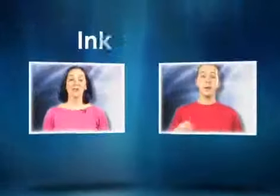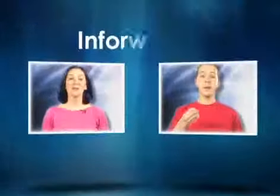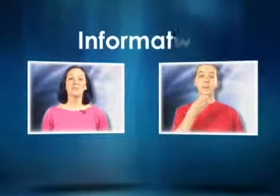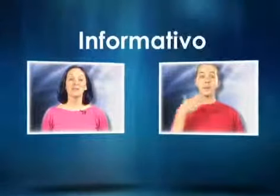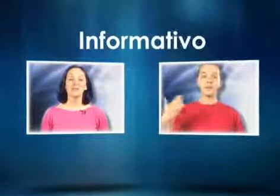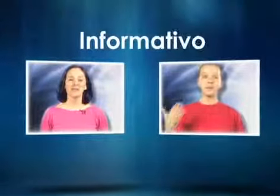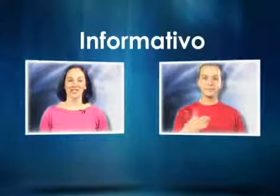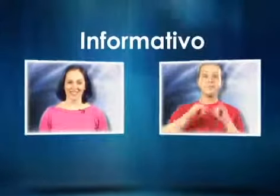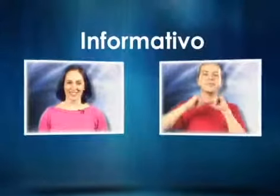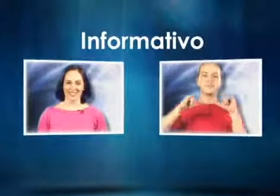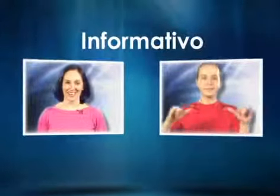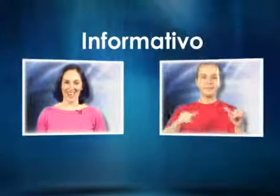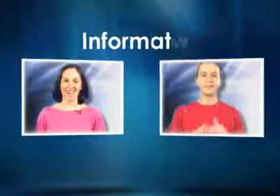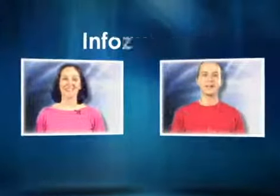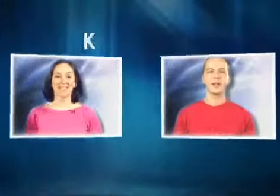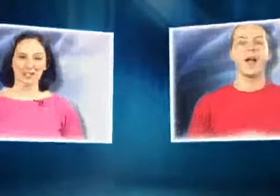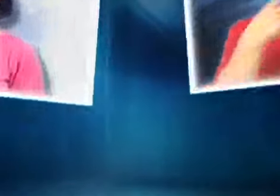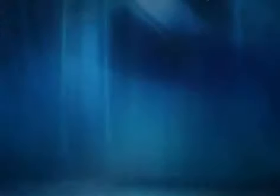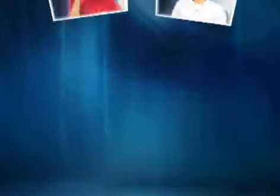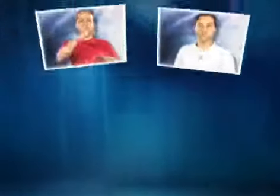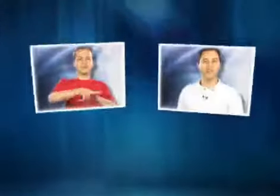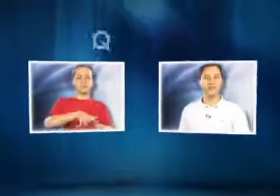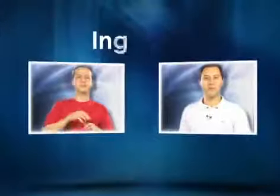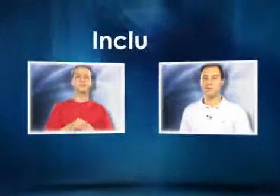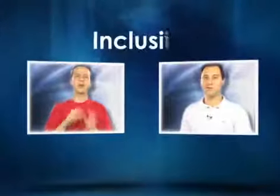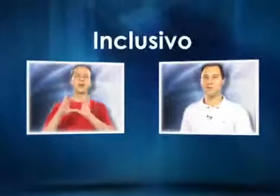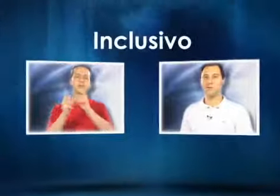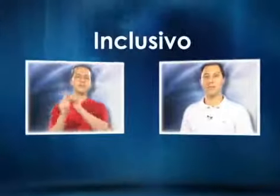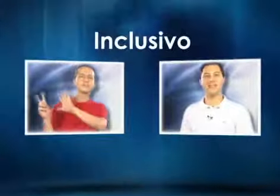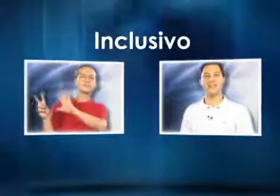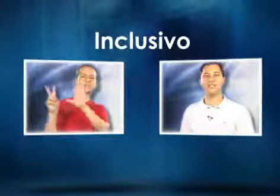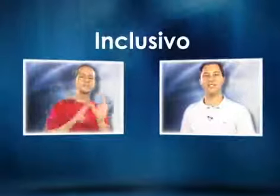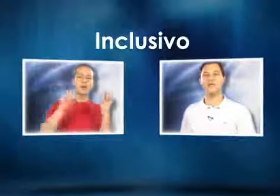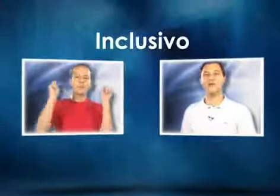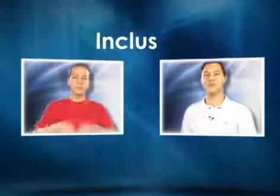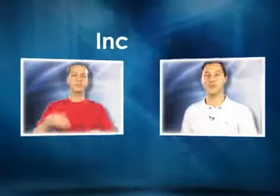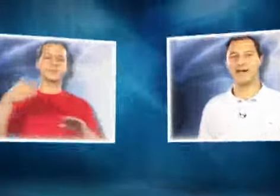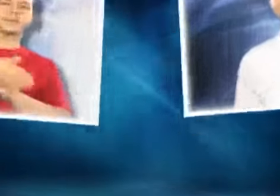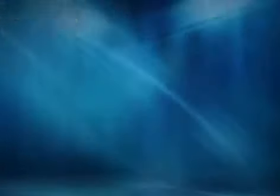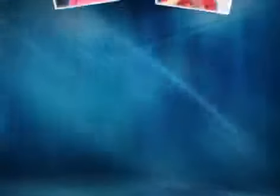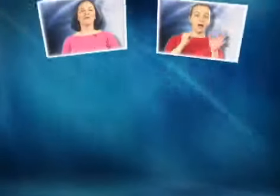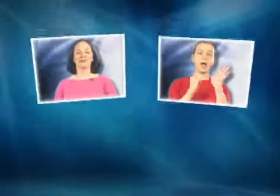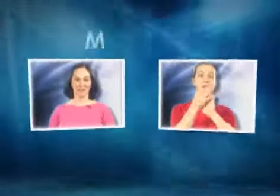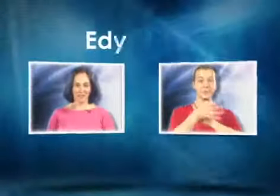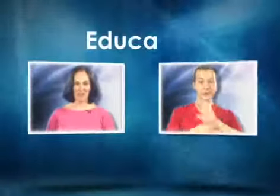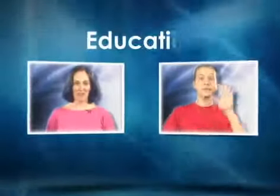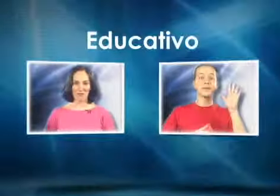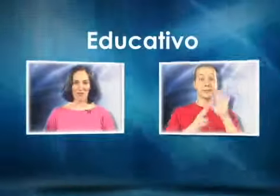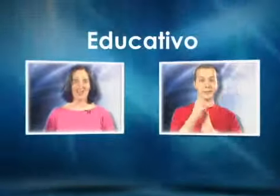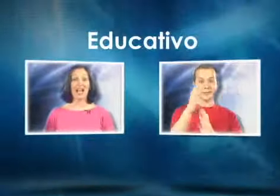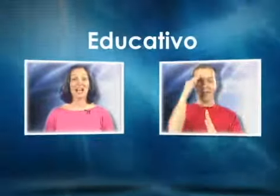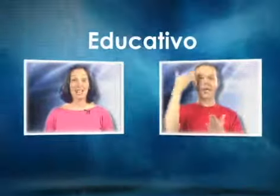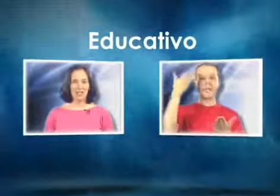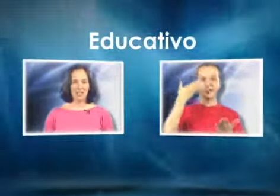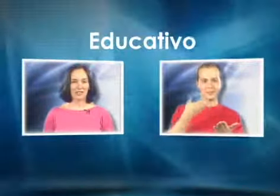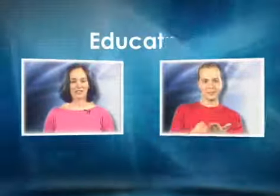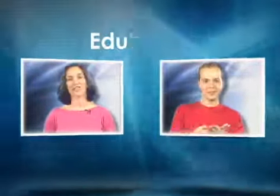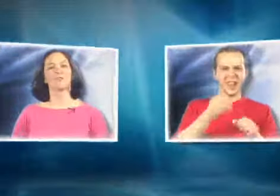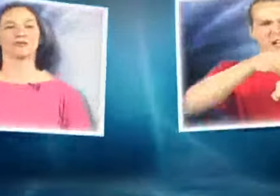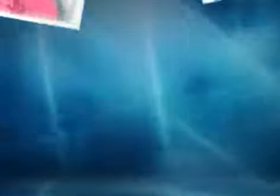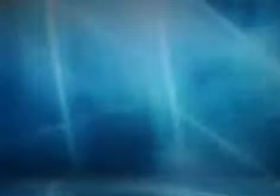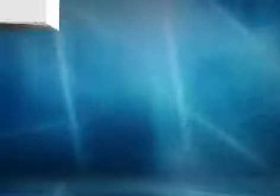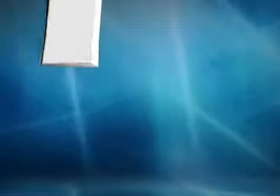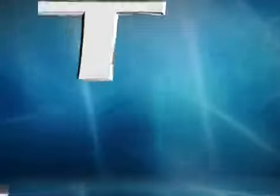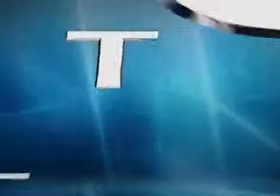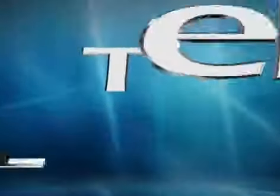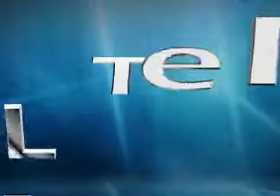E uma boa notícia, a cidadinha. Toda semana você poderá acessar o nosso site. A ONG Vez da Voz acredita.